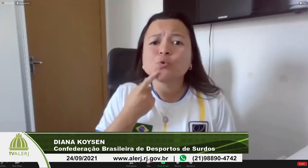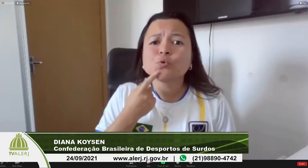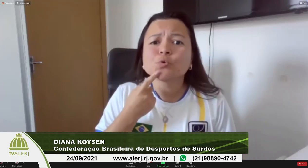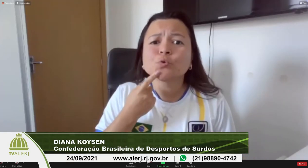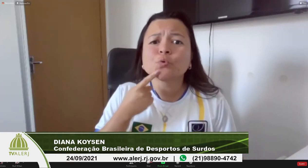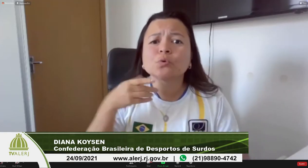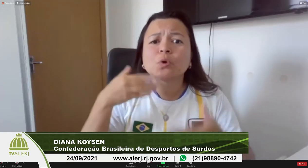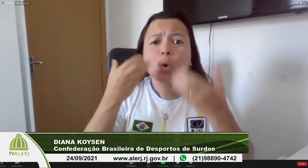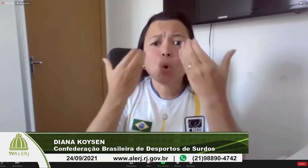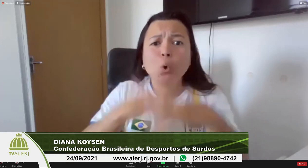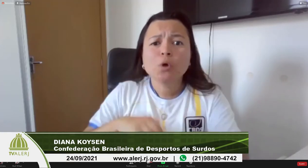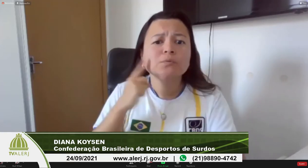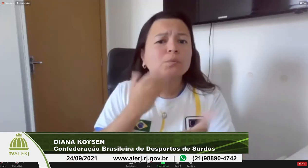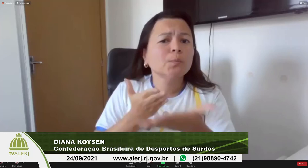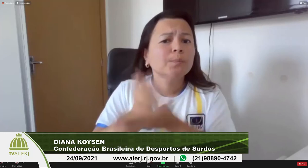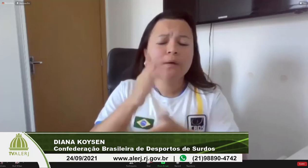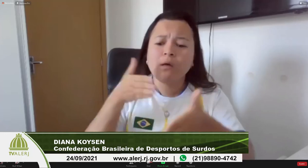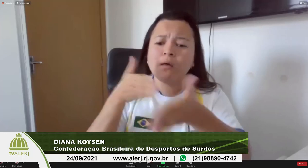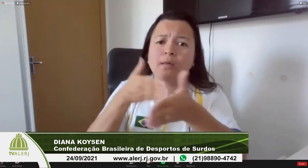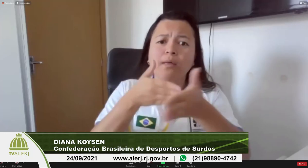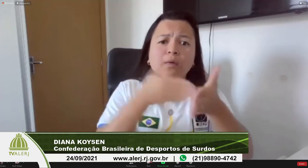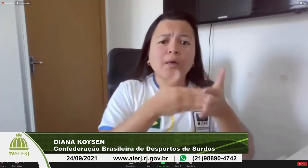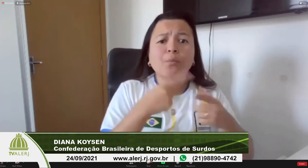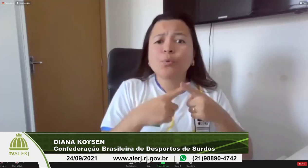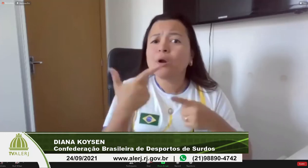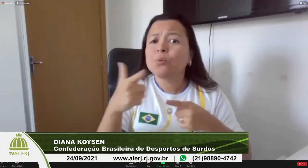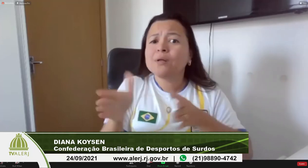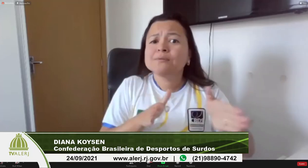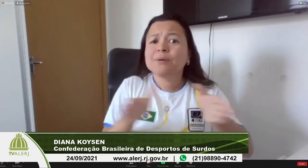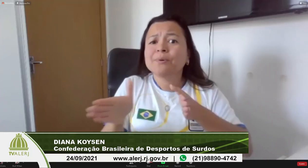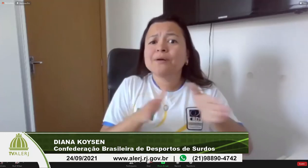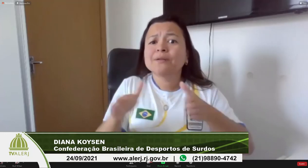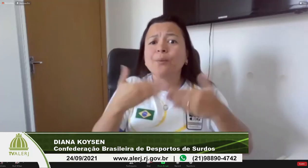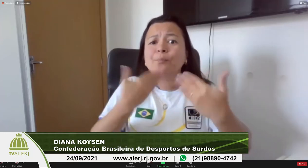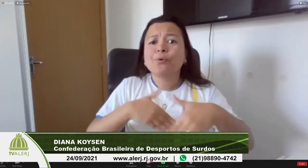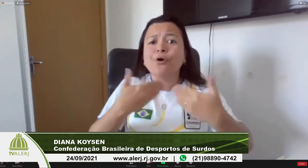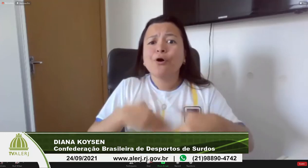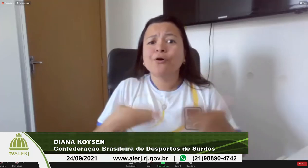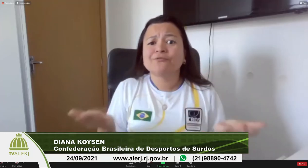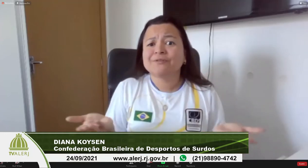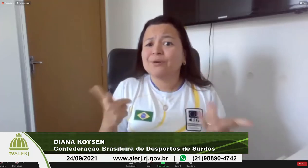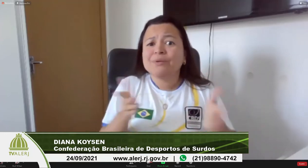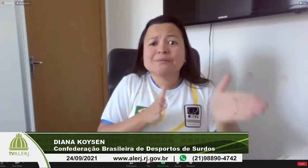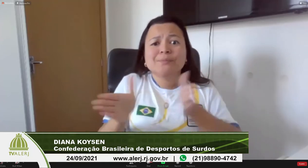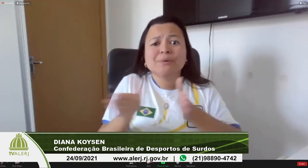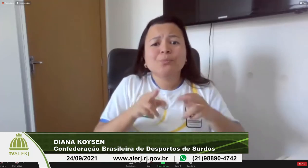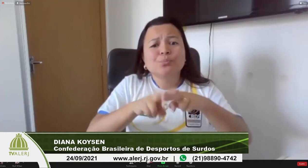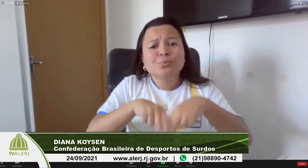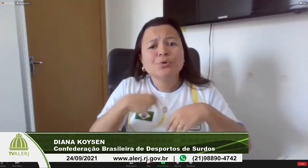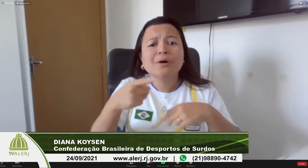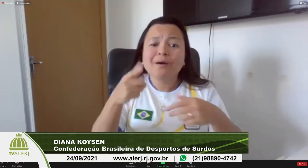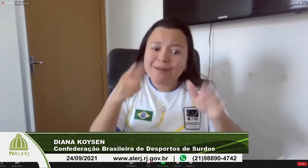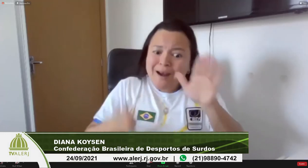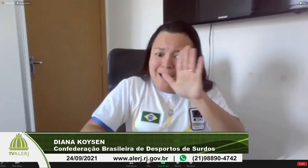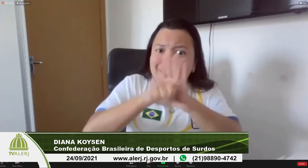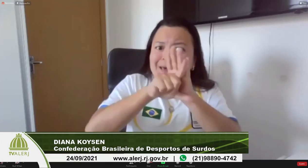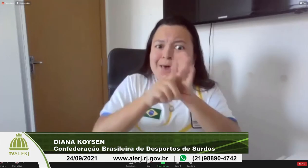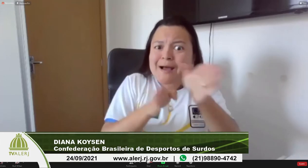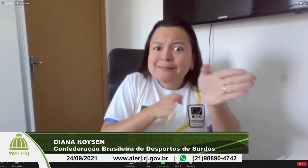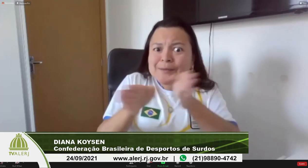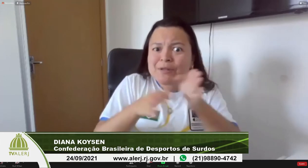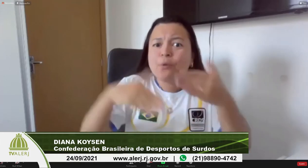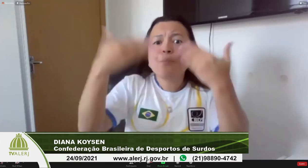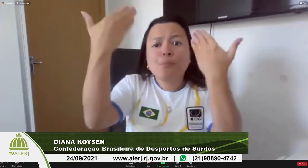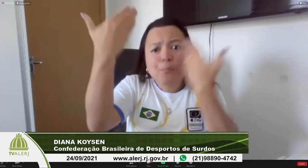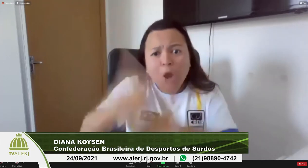deficiências passando em concurso e o surdo não tem essa oportunidade justamente por conta de uma limitação linguística então